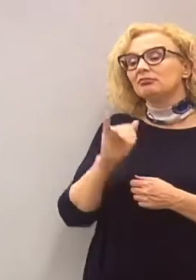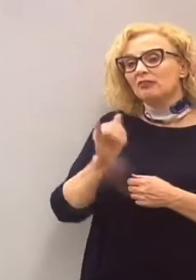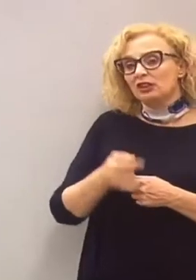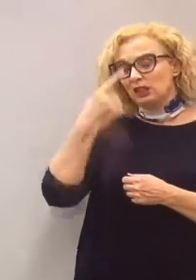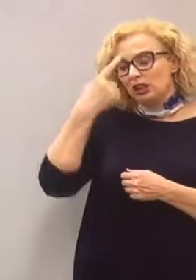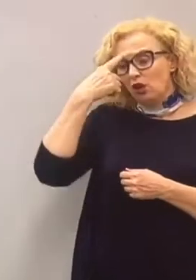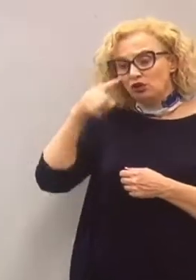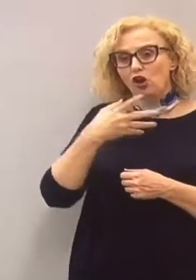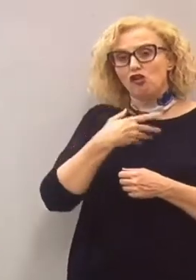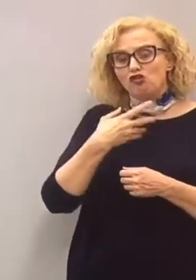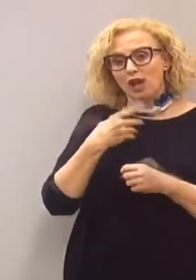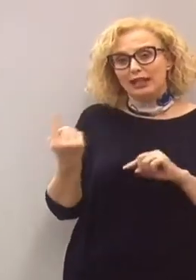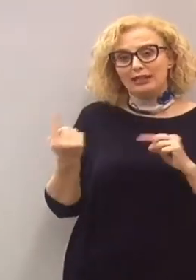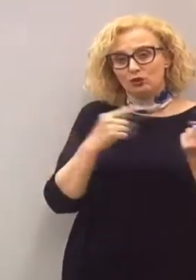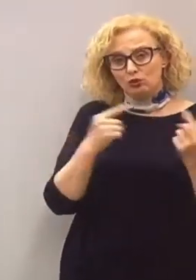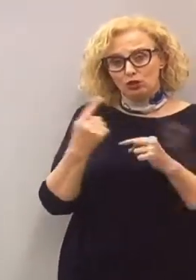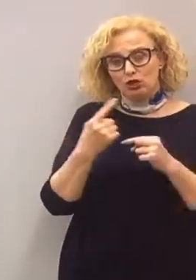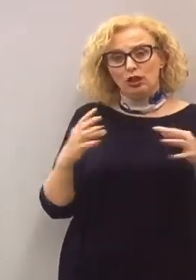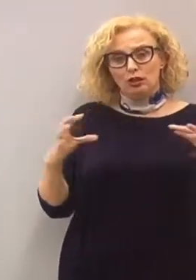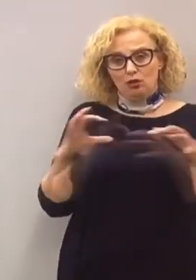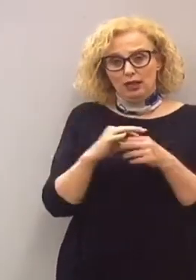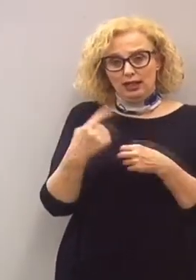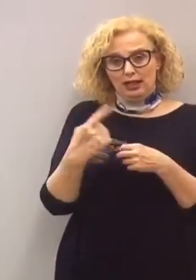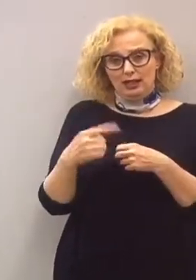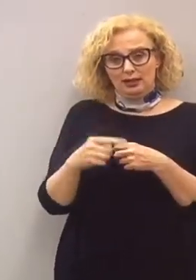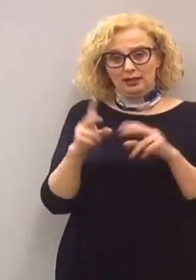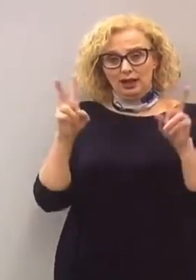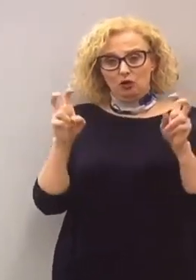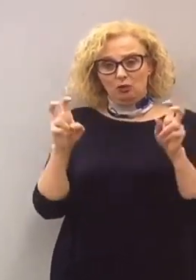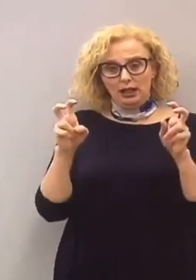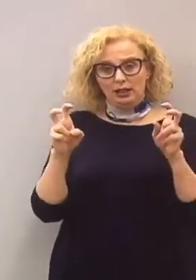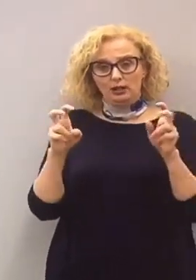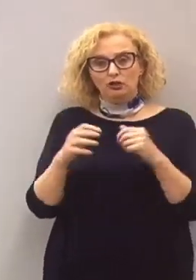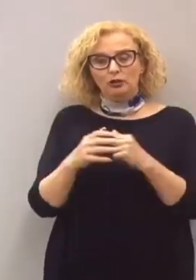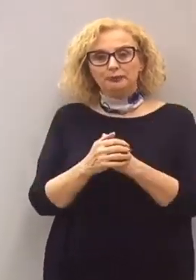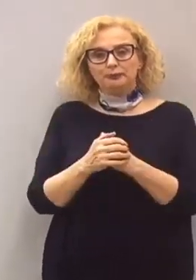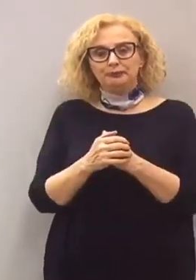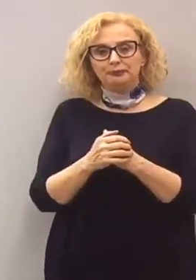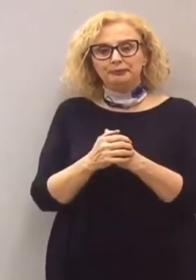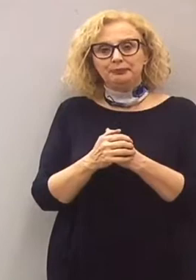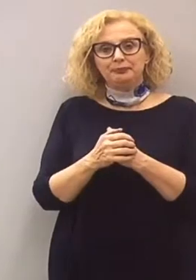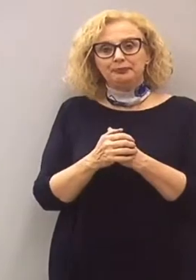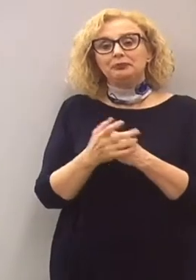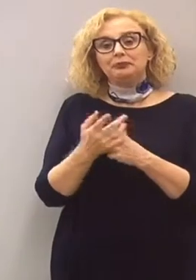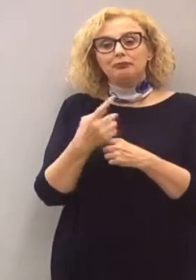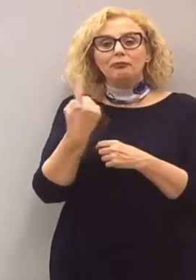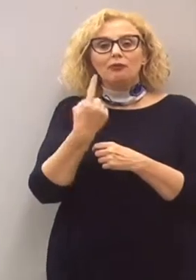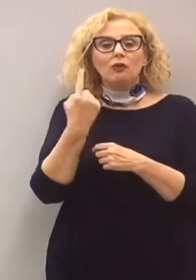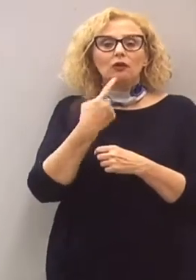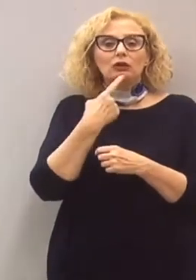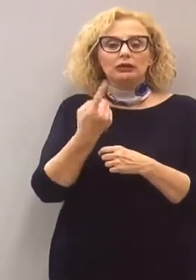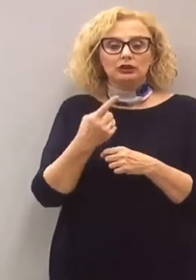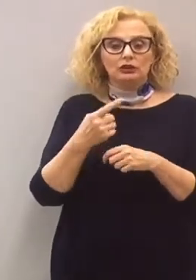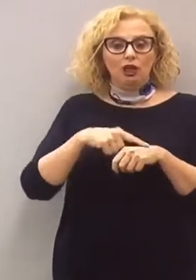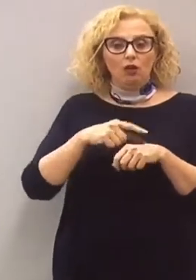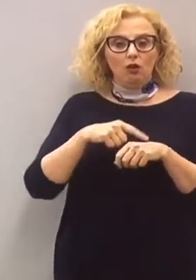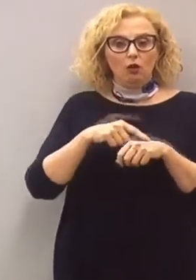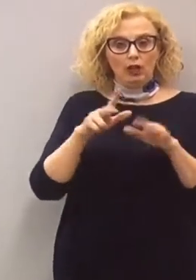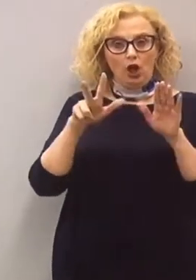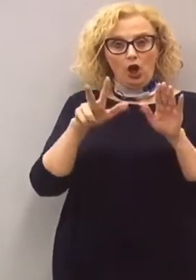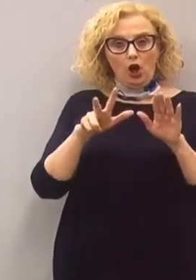'io che c'è questa discussione in atto e che quindi... c'è chi dice che dalle 20,